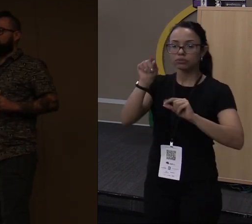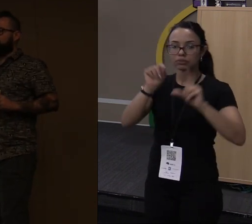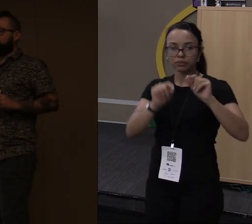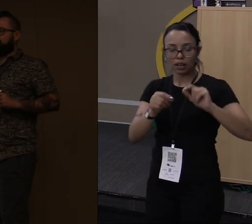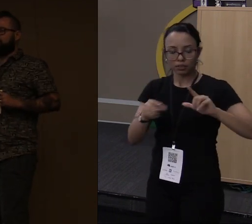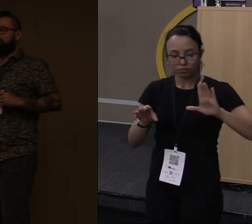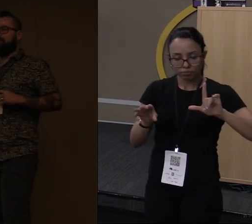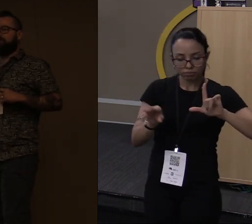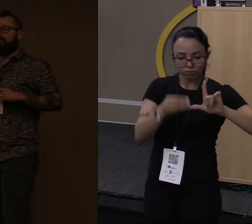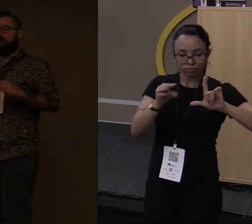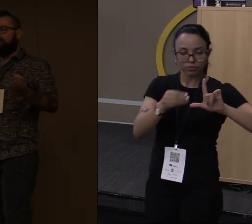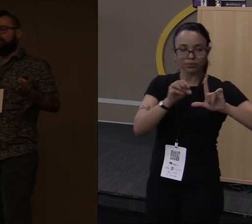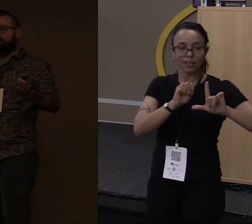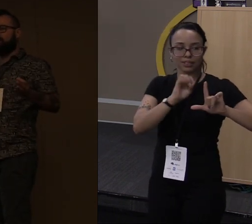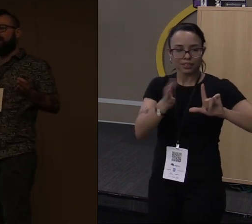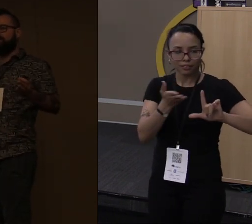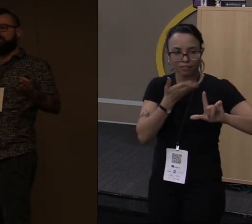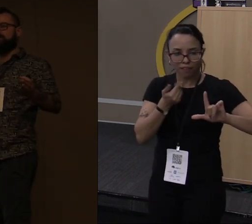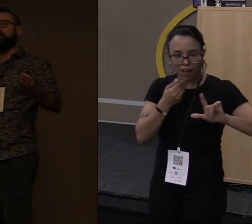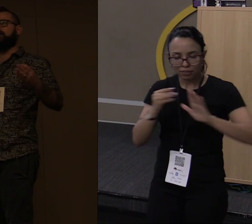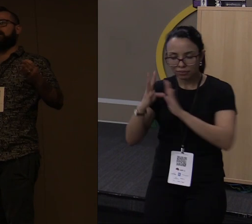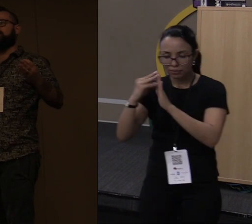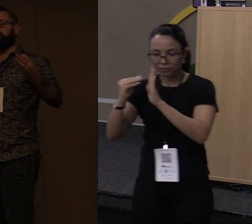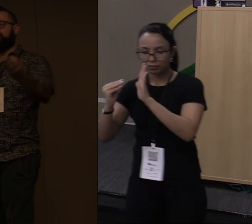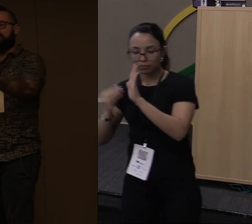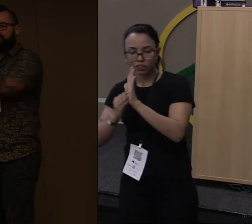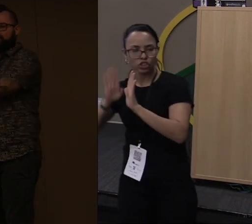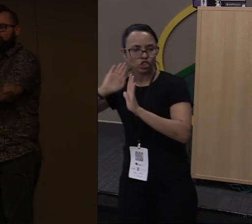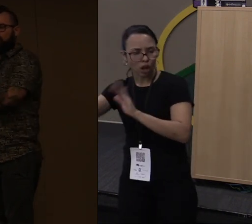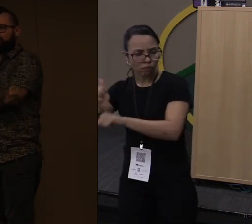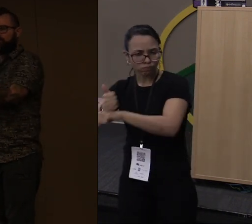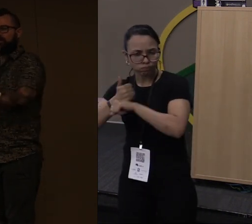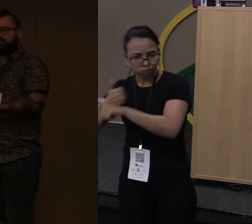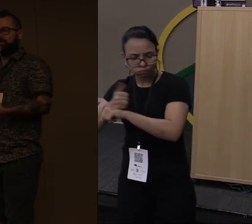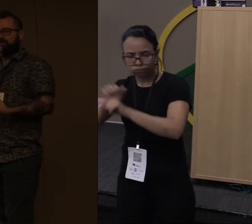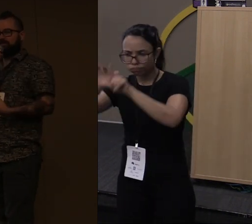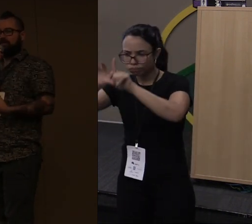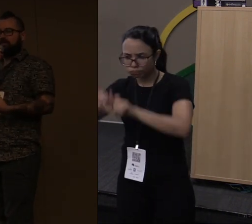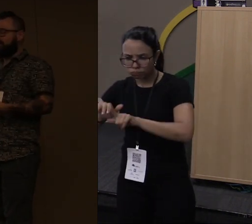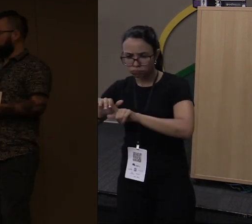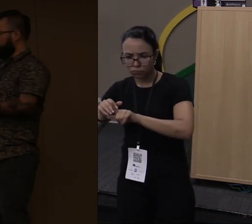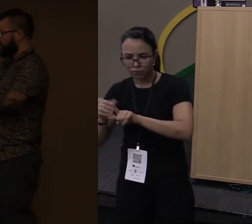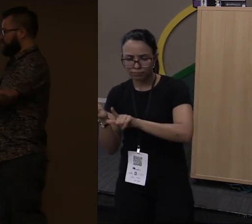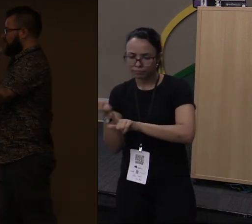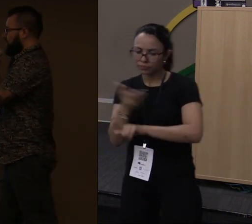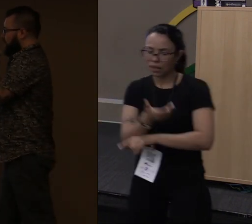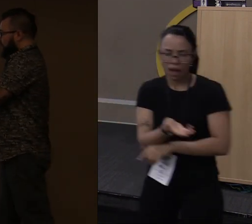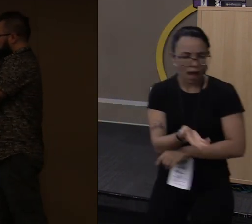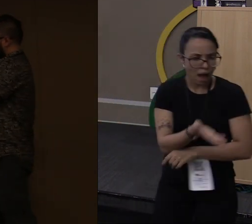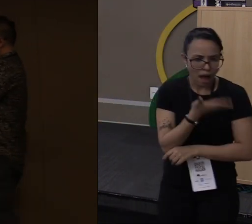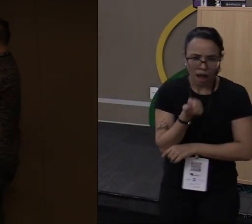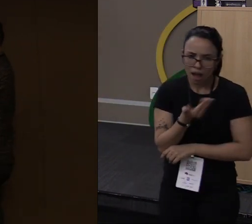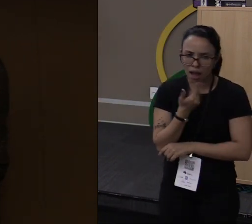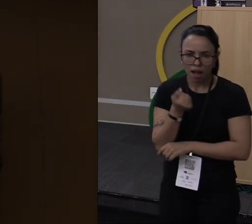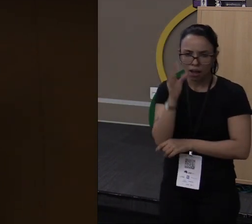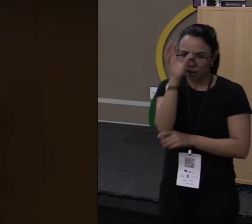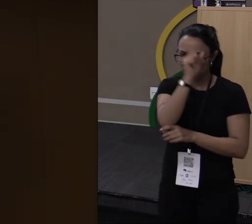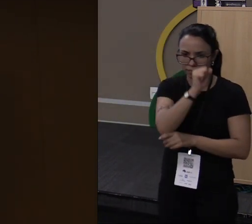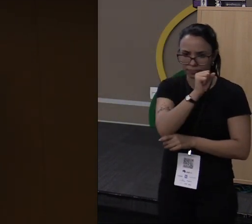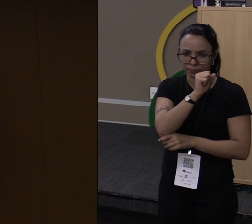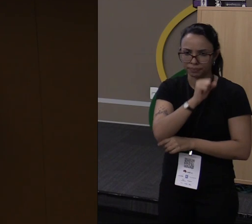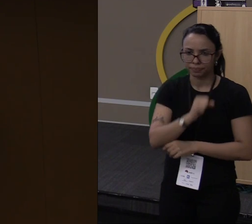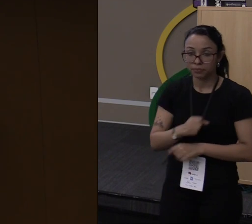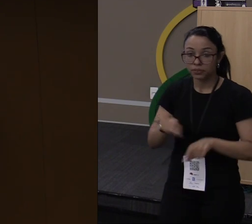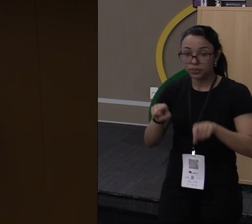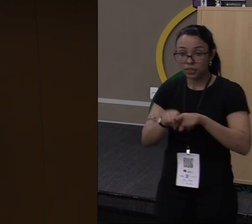que é muito fácil se você já programa em qualquer outra linguagem, você entender um código, né? A sintaxe em Rust. Eu criei um repositório